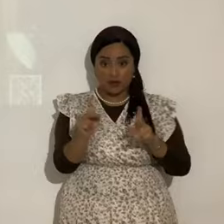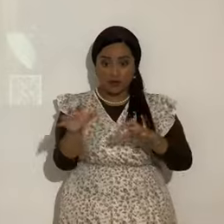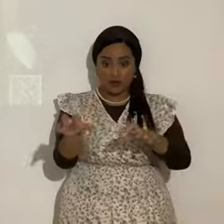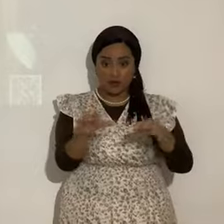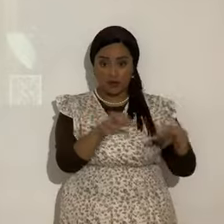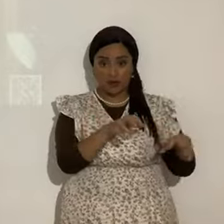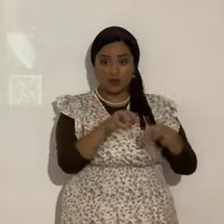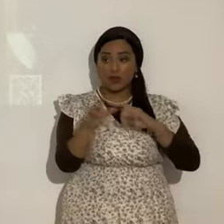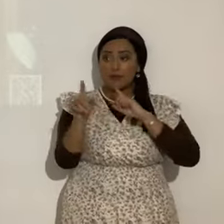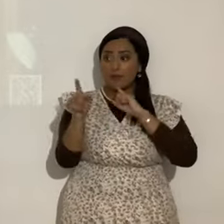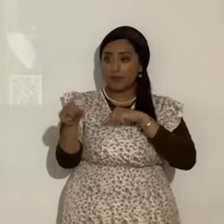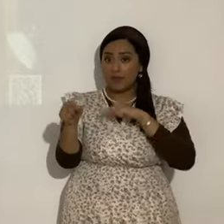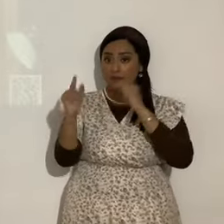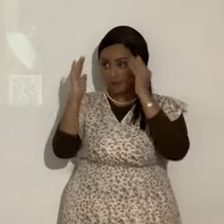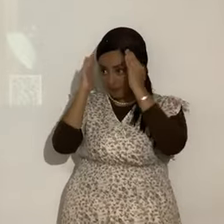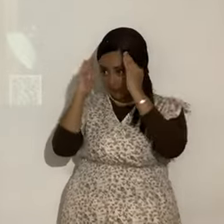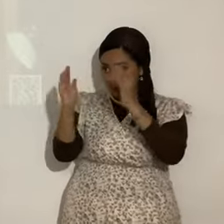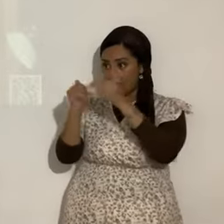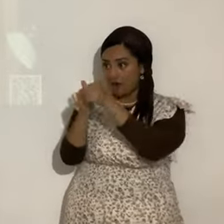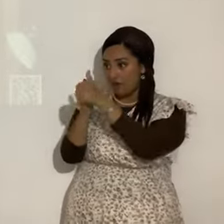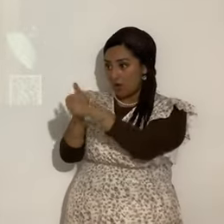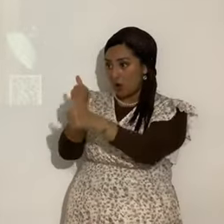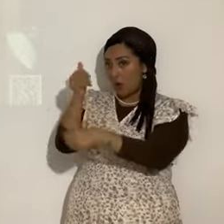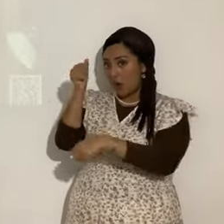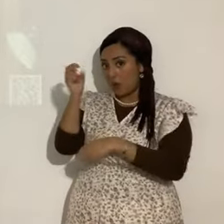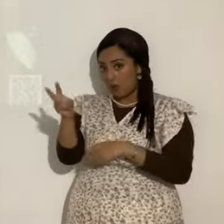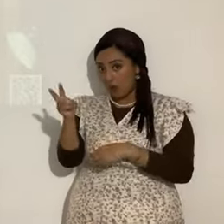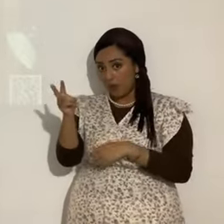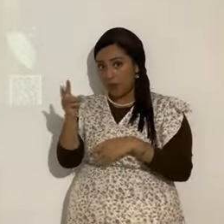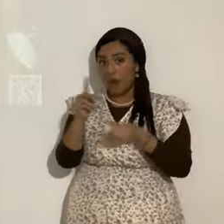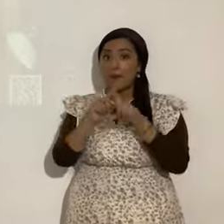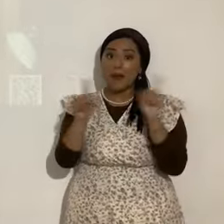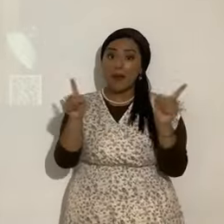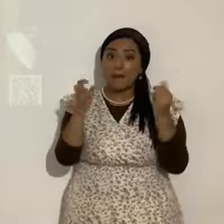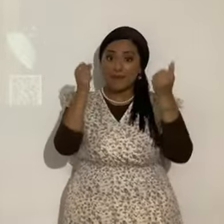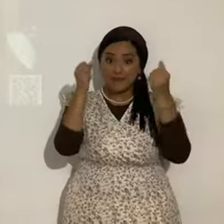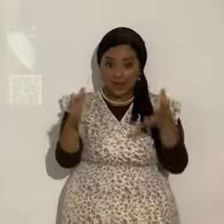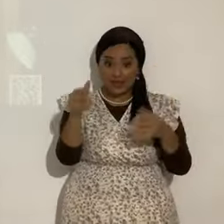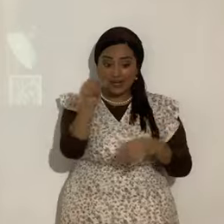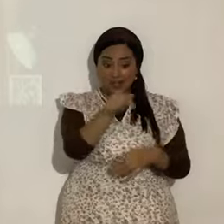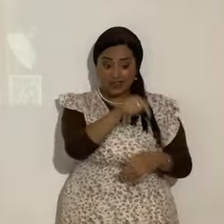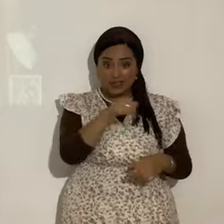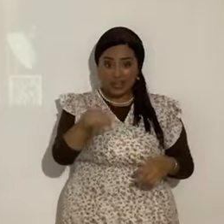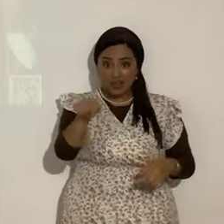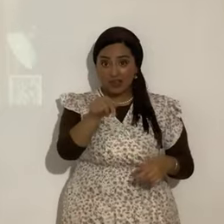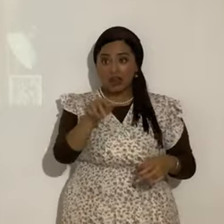Respondieron al llamado de Yahshua. Muchos de ellos. Se apartaron.